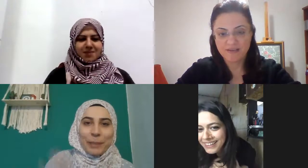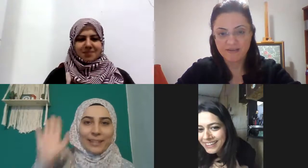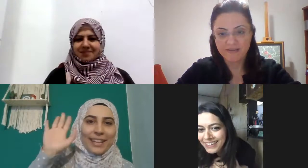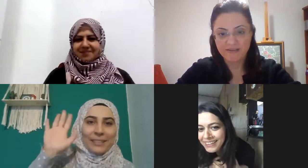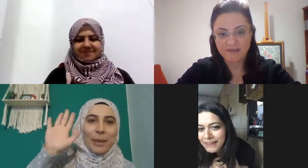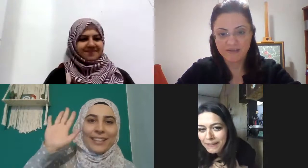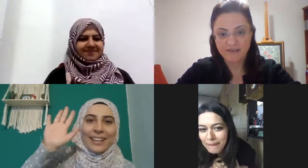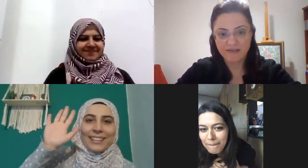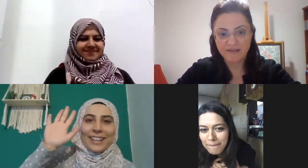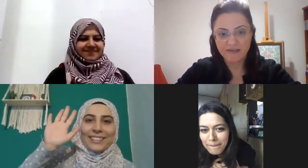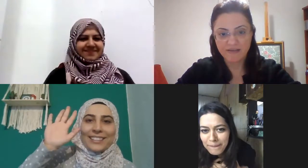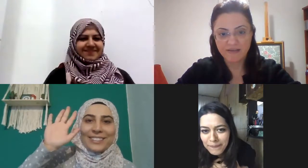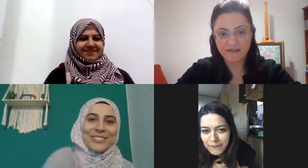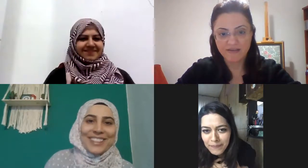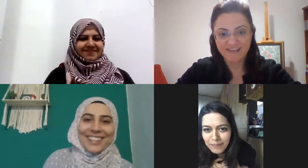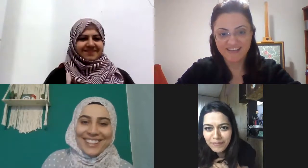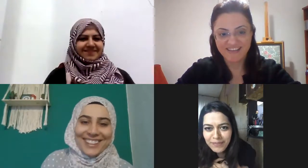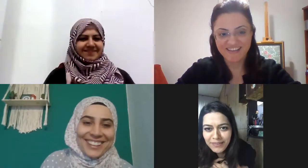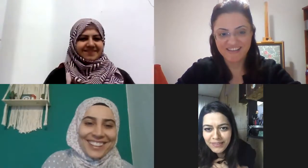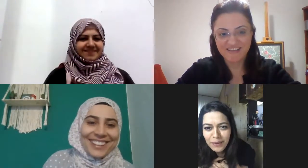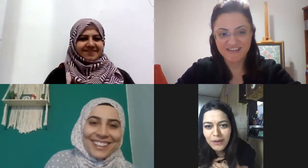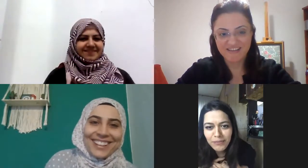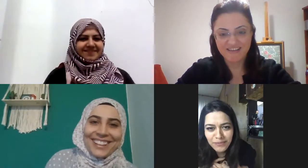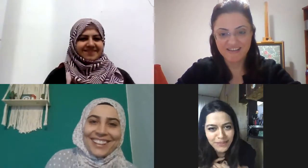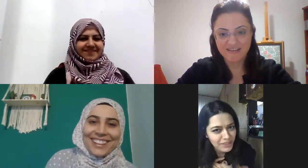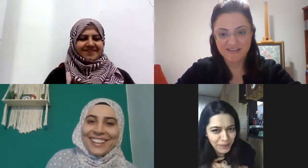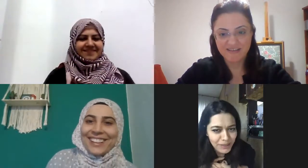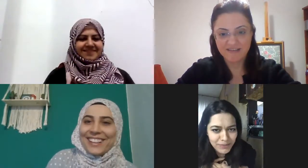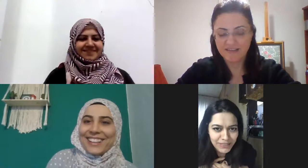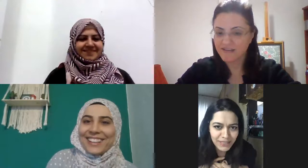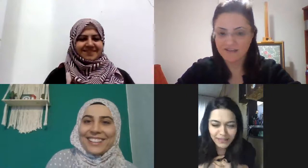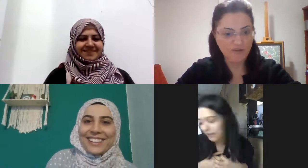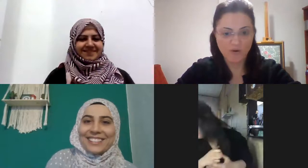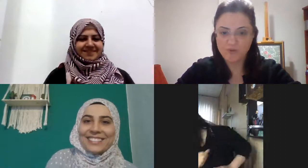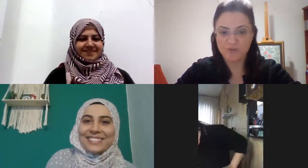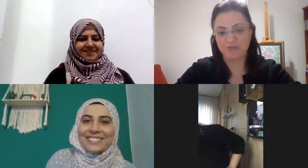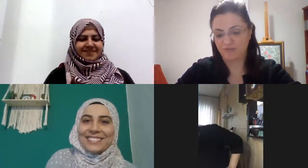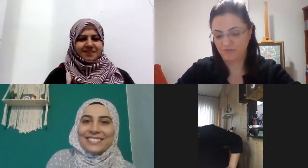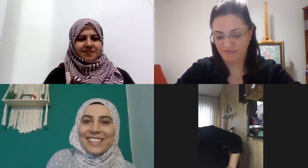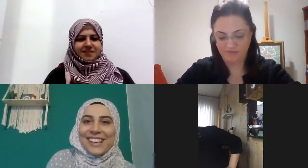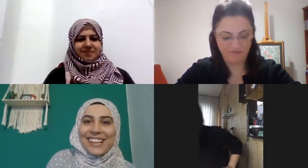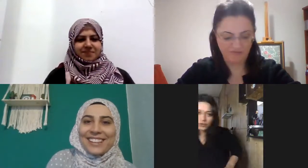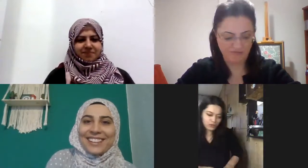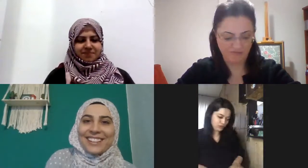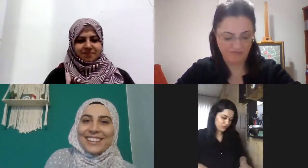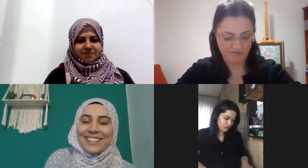tekrardan yanarım tamam yapalım mı kızlar hep beraber şöyle